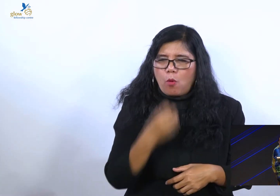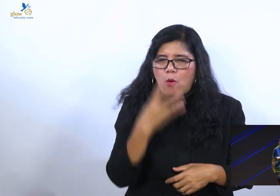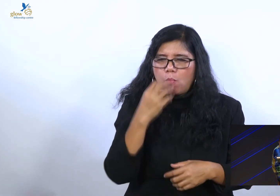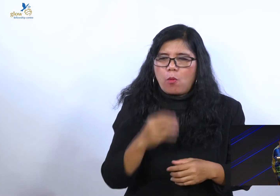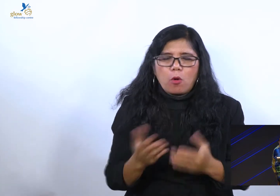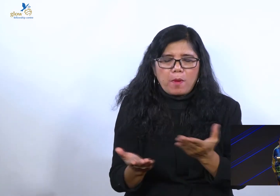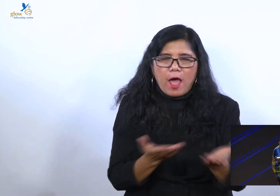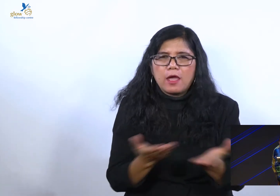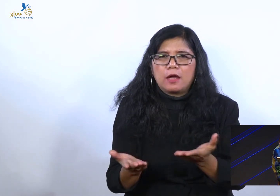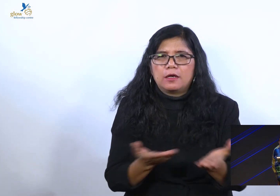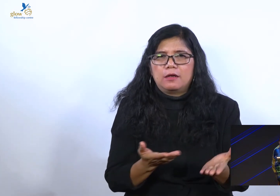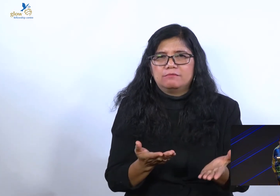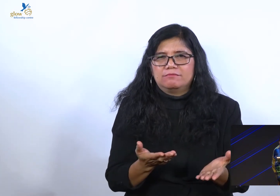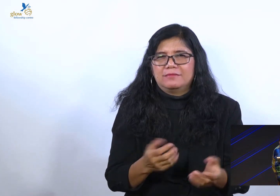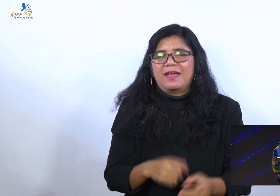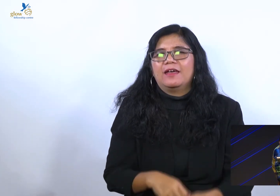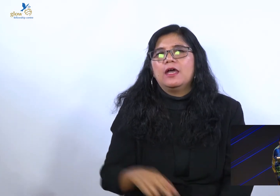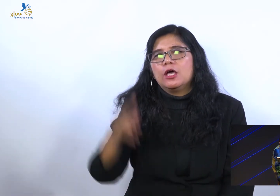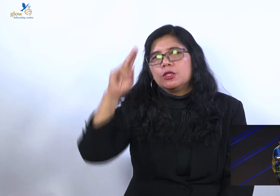Tuhan yang tahu semuanya.